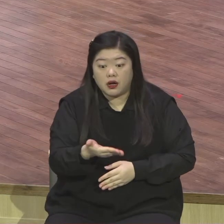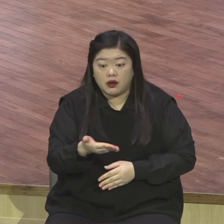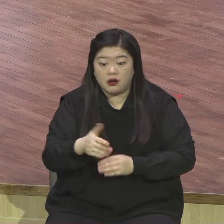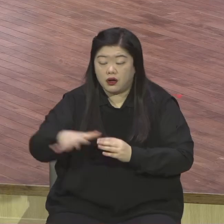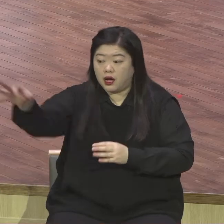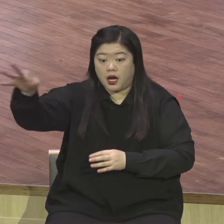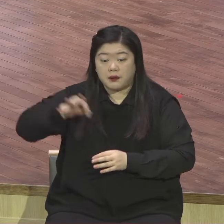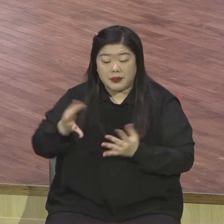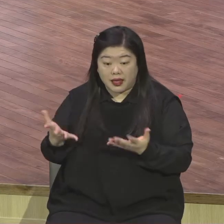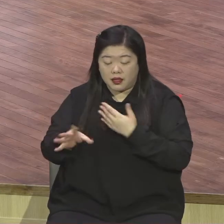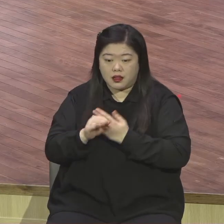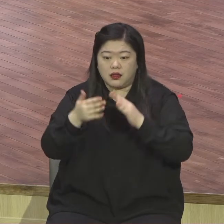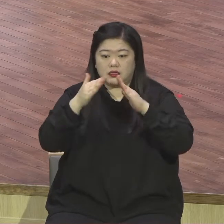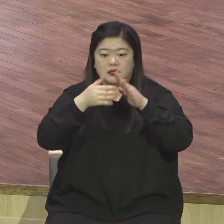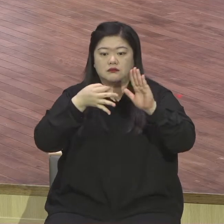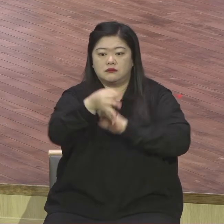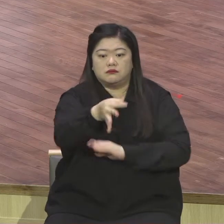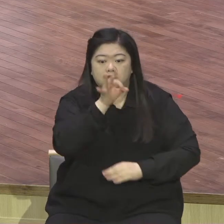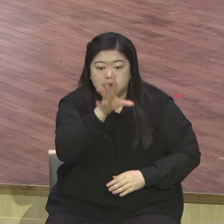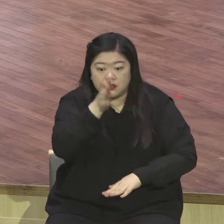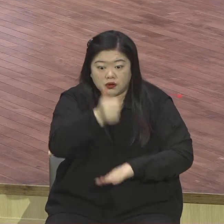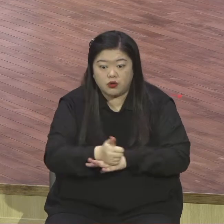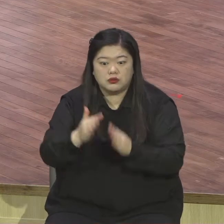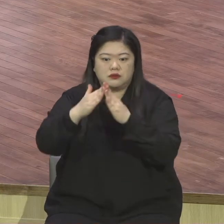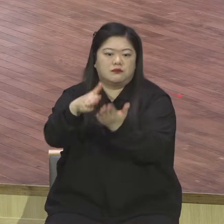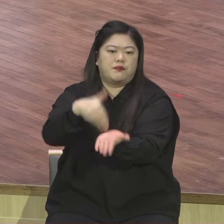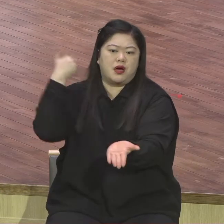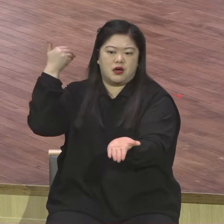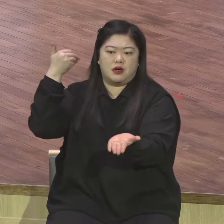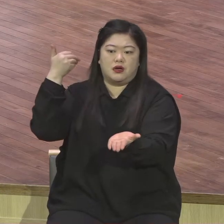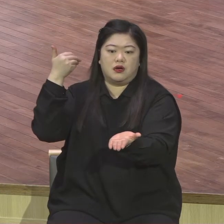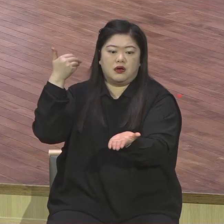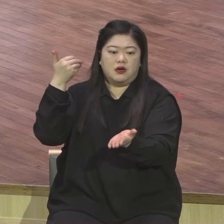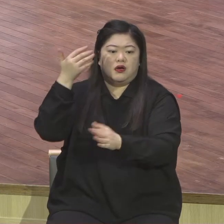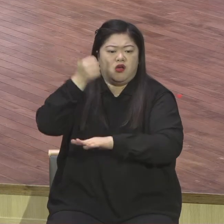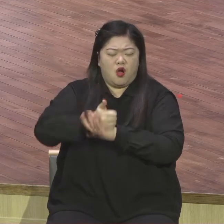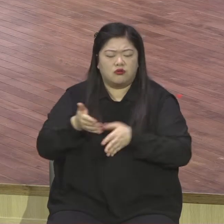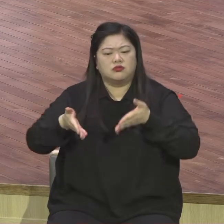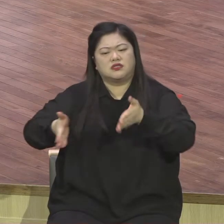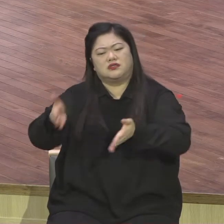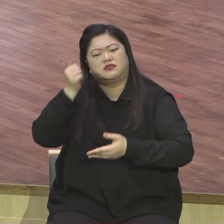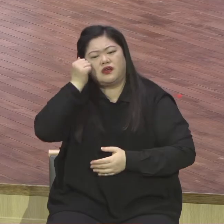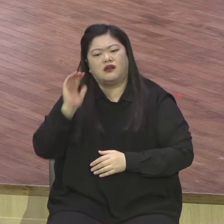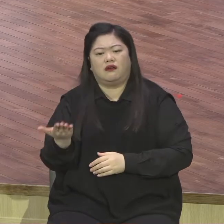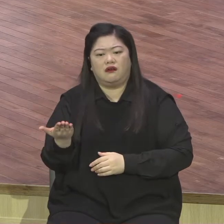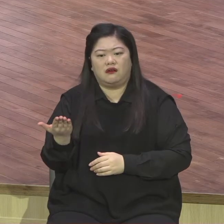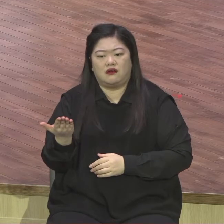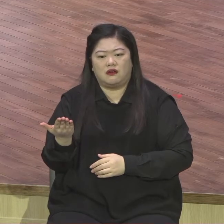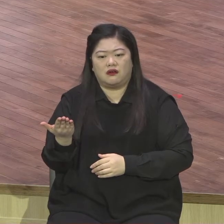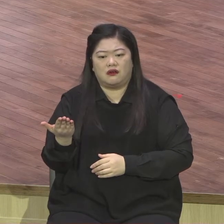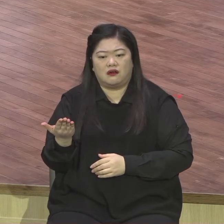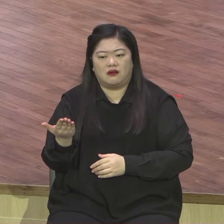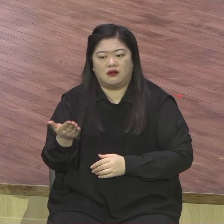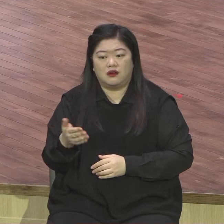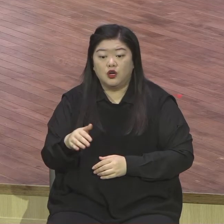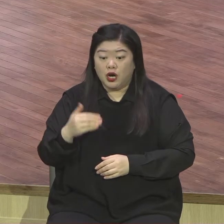미국의 개인적으로 돈 없습니다. 여러분은 전세 탈지 전세 꼽아놓고 살잖아요. 그런 거 없어요.